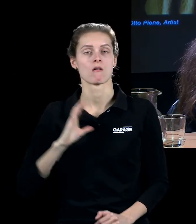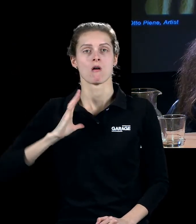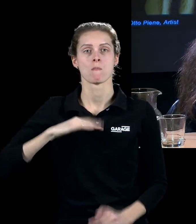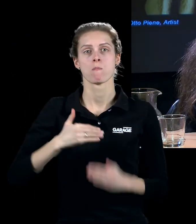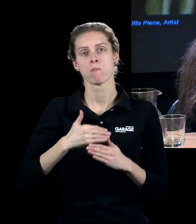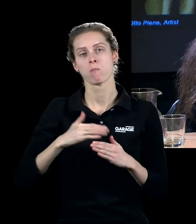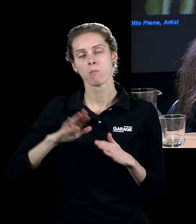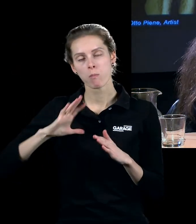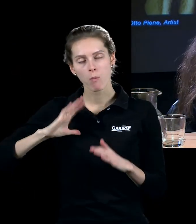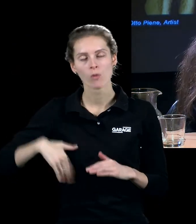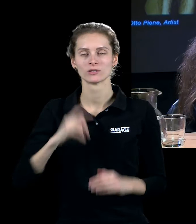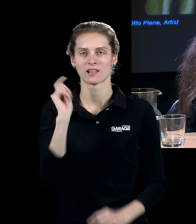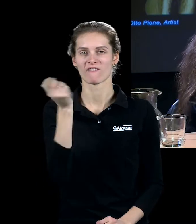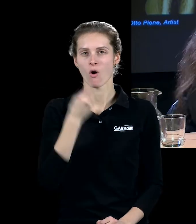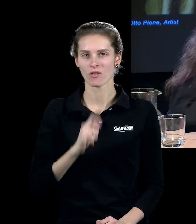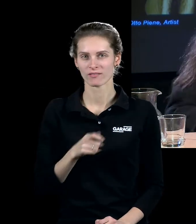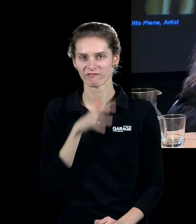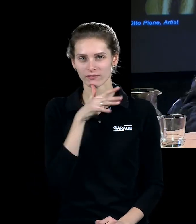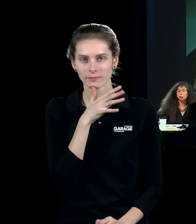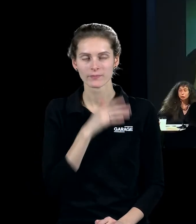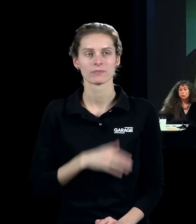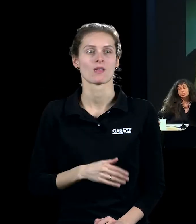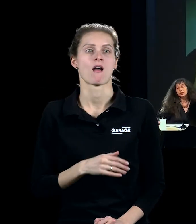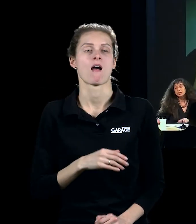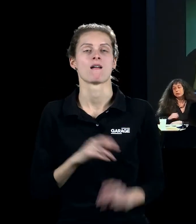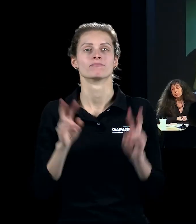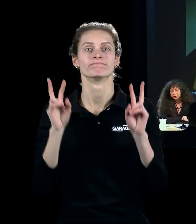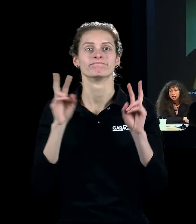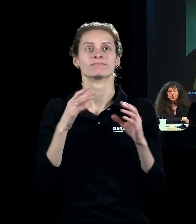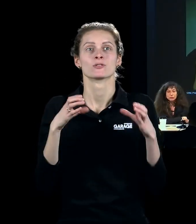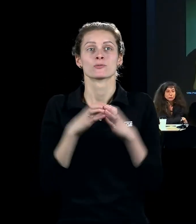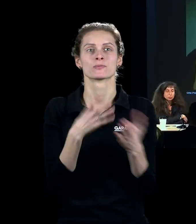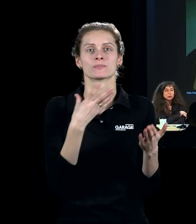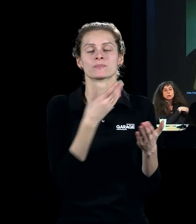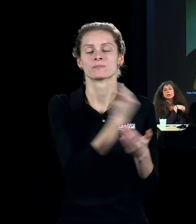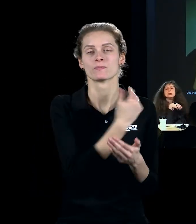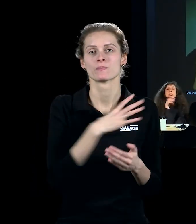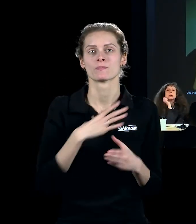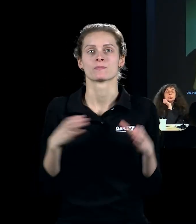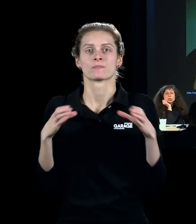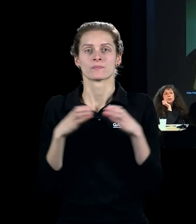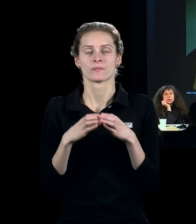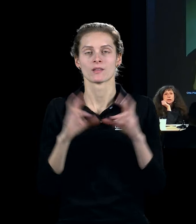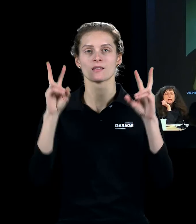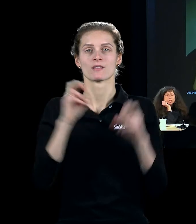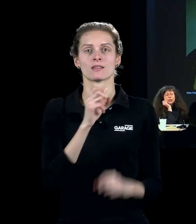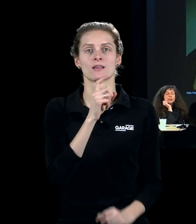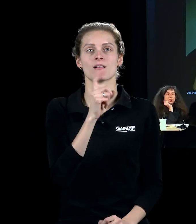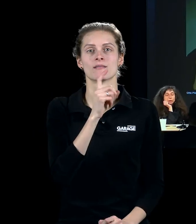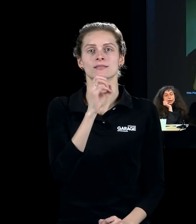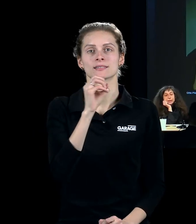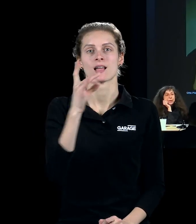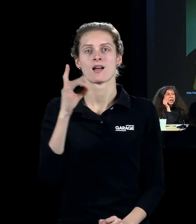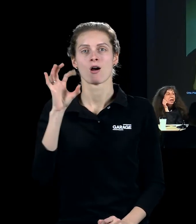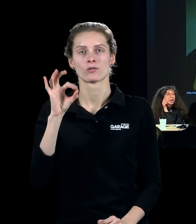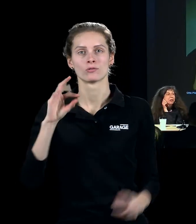группы «Зира», группы «Ноль», может быть, такой самый, значительный именно группы движения в послевоенном искусстве западной